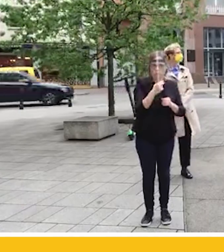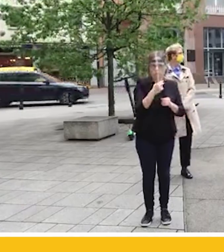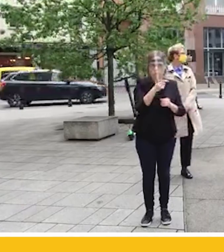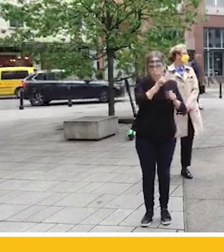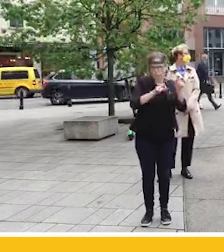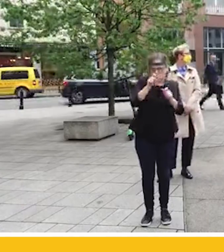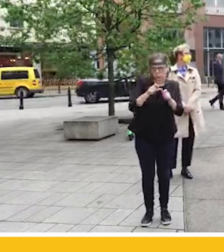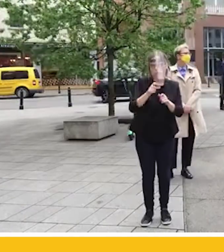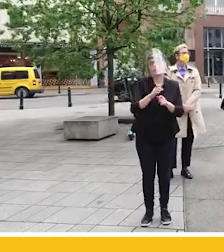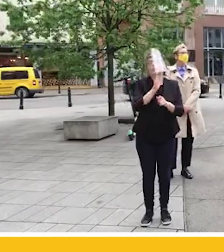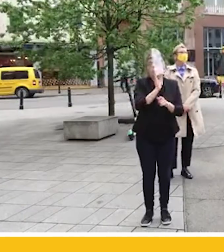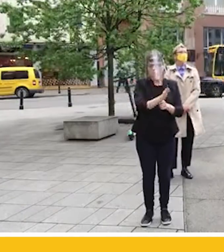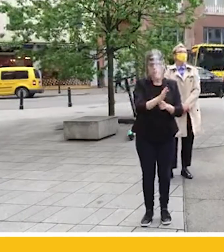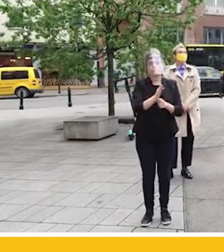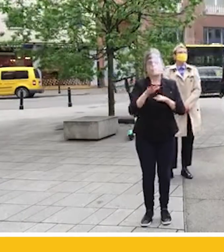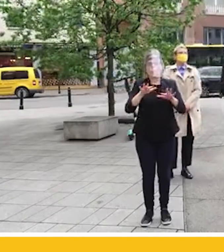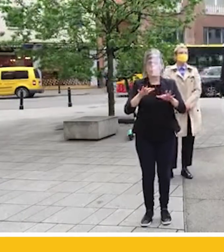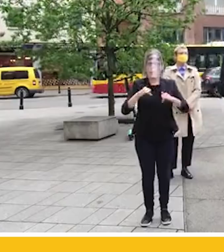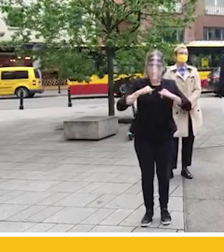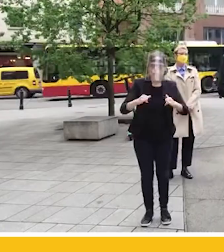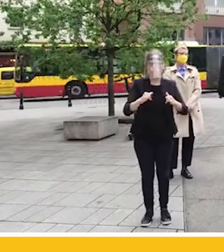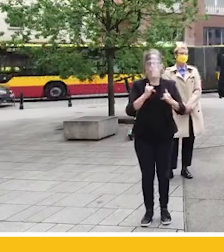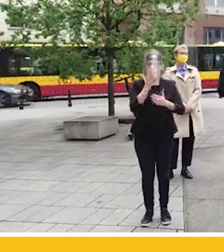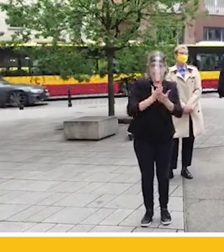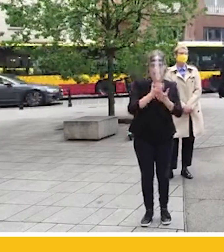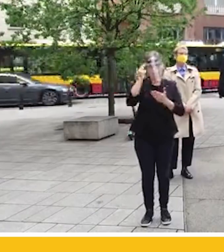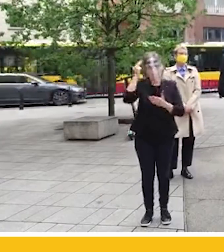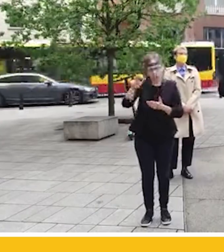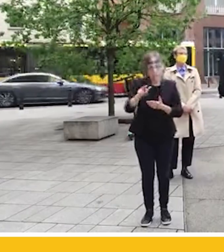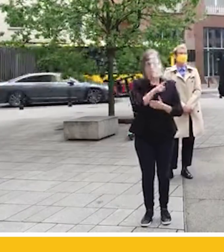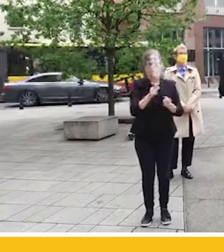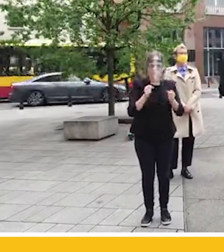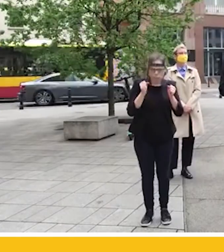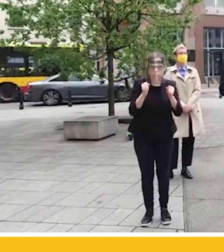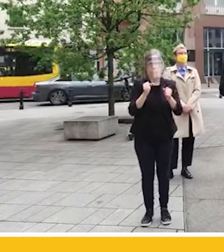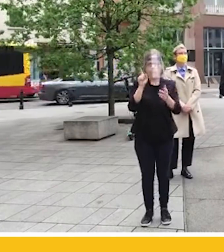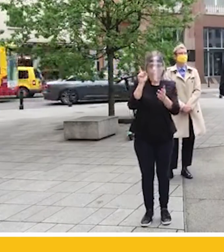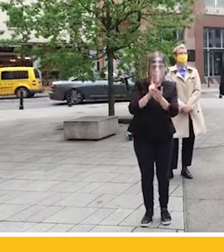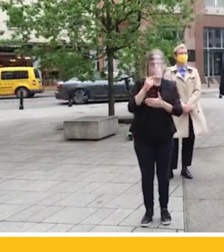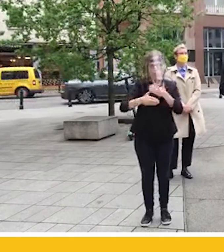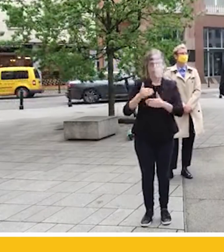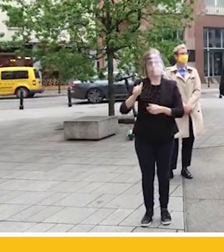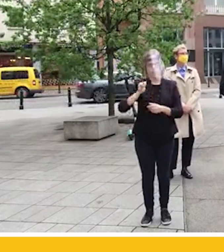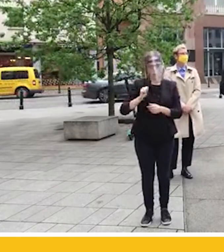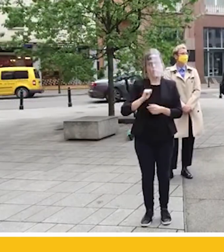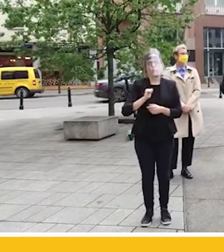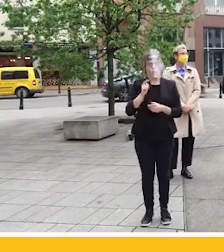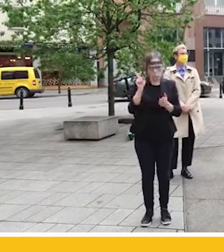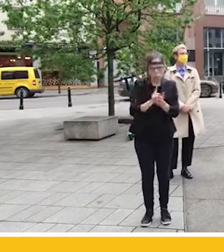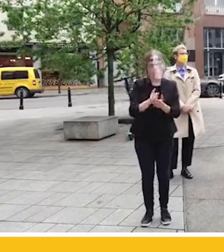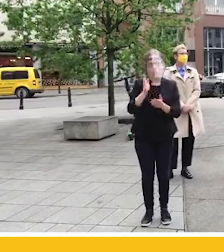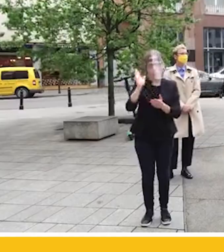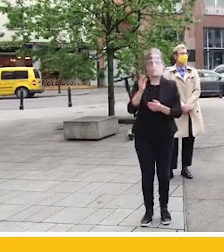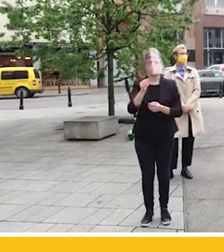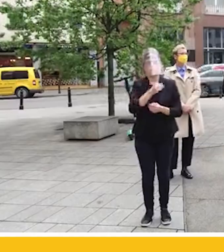zapału i wiary i nadziei, żeby doczekać w Polsce wreszcie prezydentury, która będzie szanowała